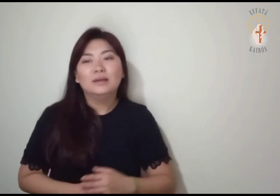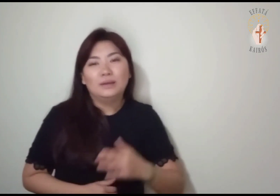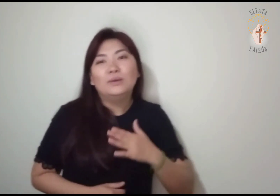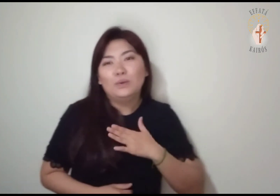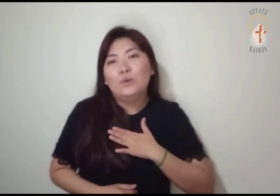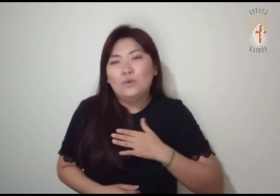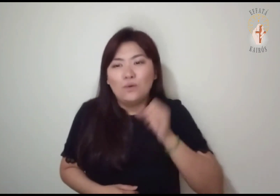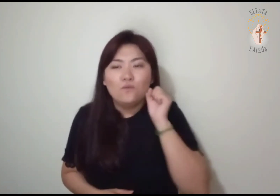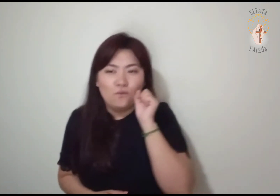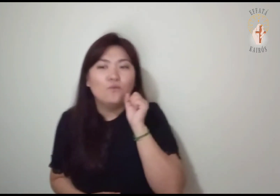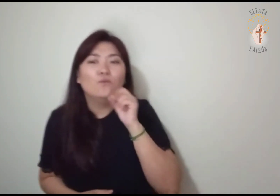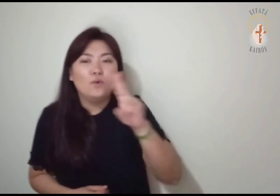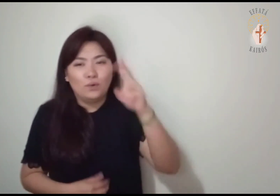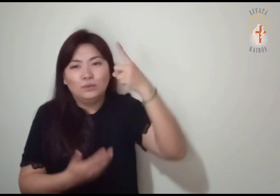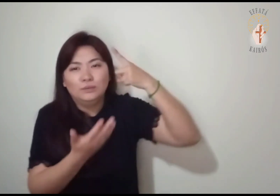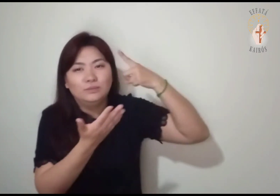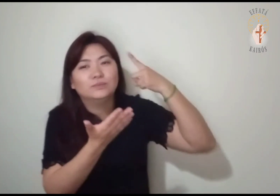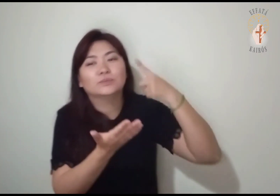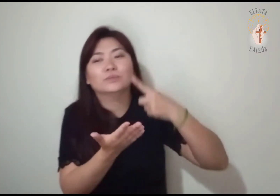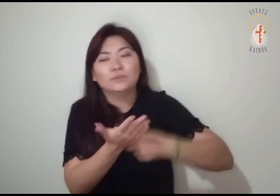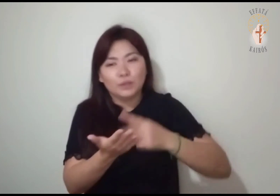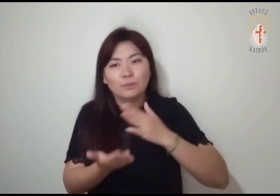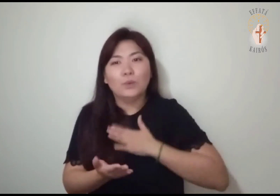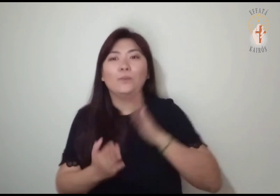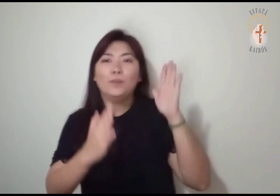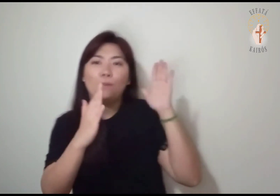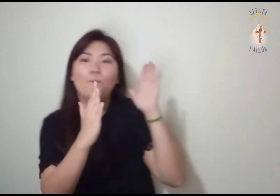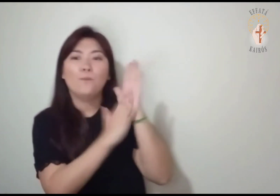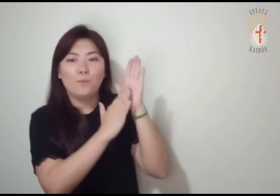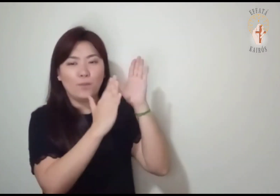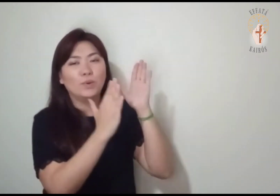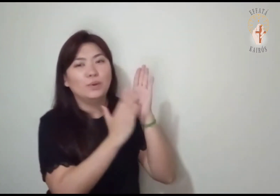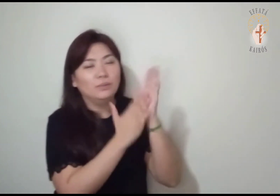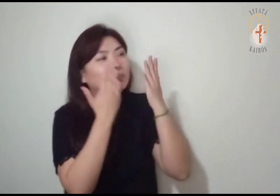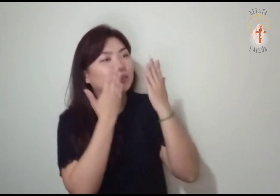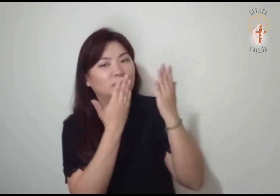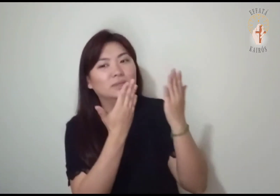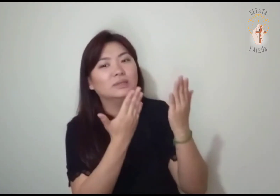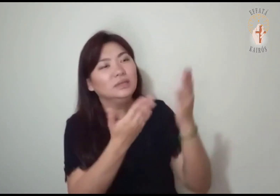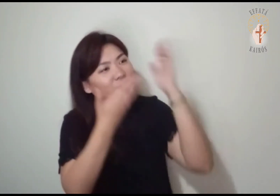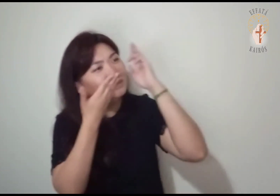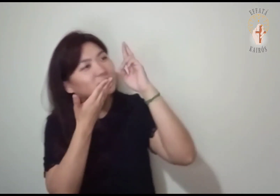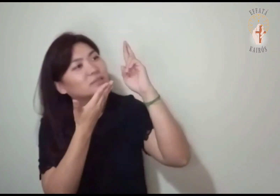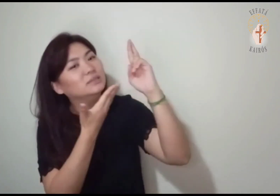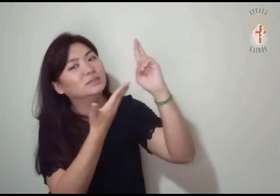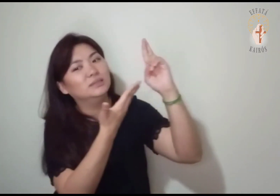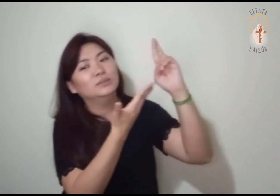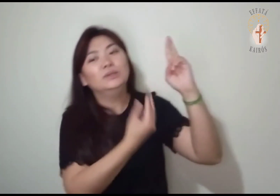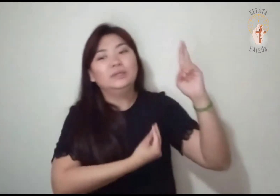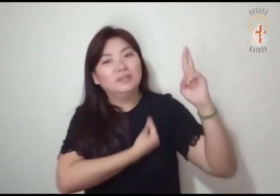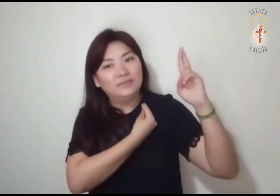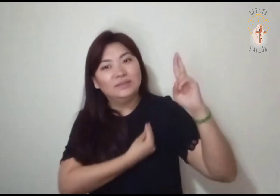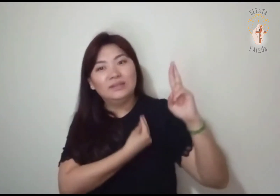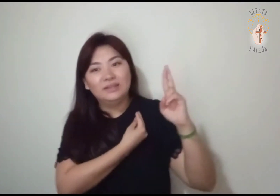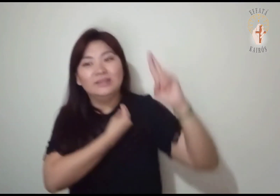Vou cumprir minhas promessas ao Senhor Na presença de seu povo